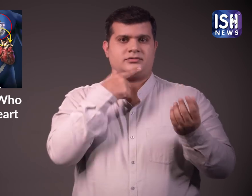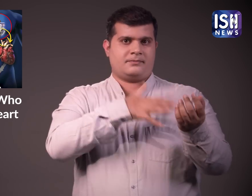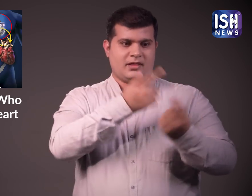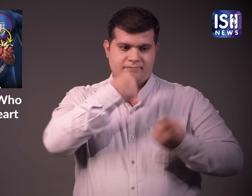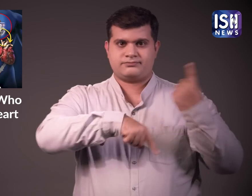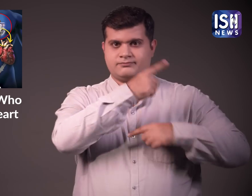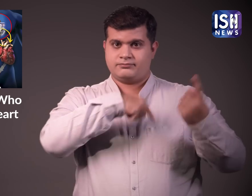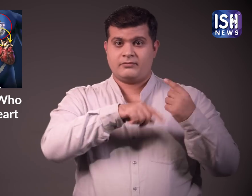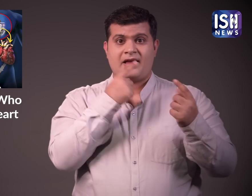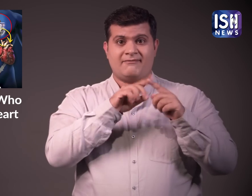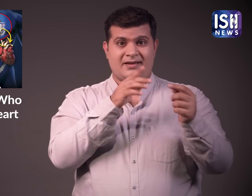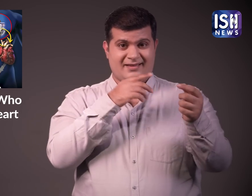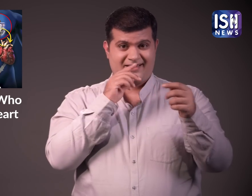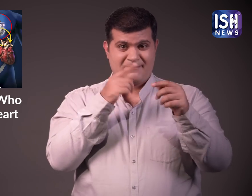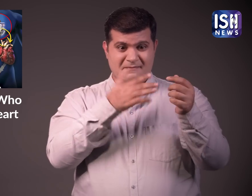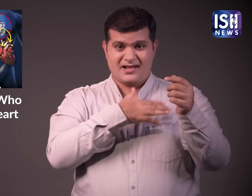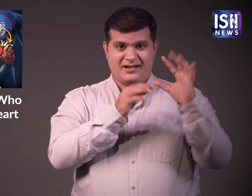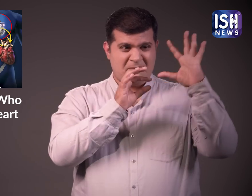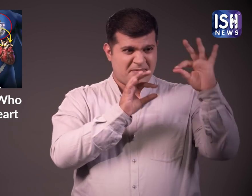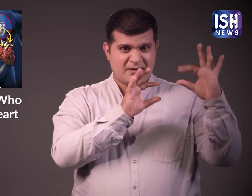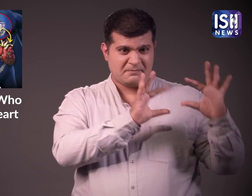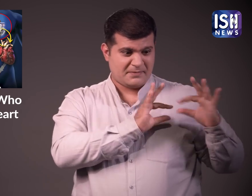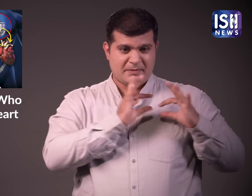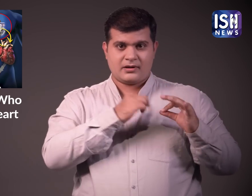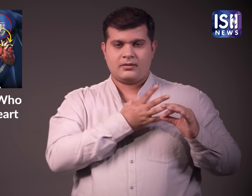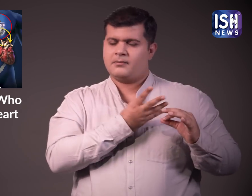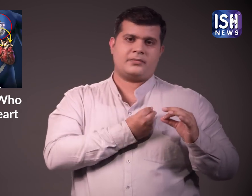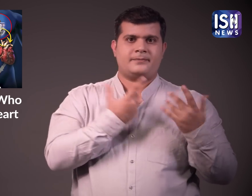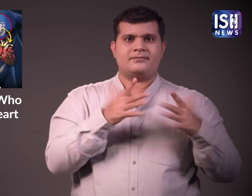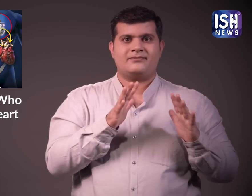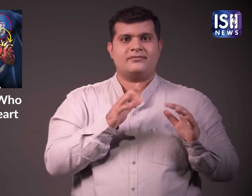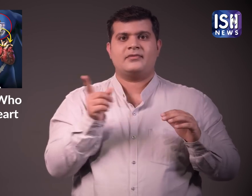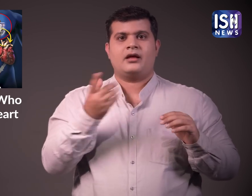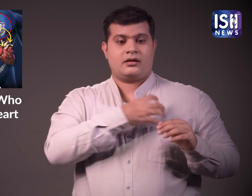इस अवधार्ना में एक मशीन रुदय के बजाए रख्त को पंप करेगे